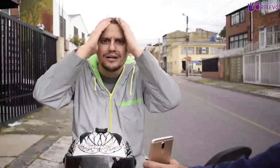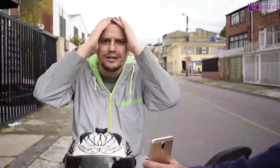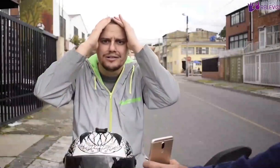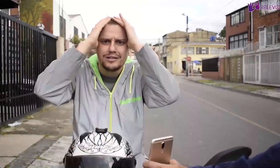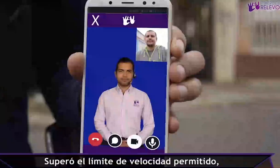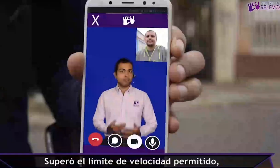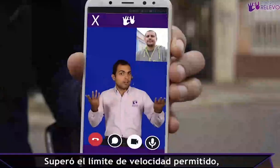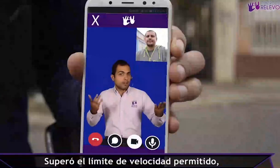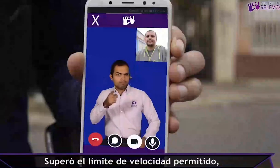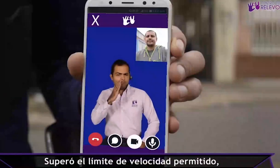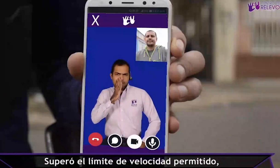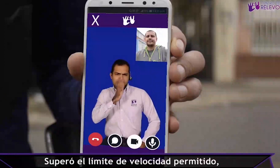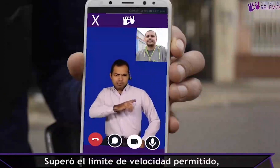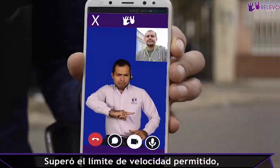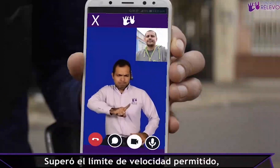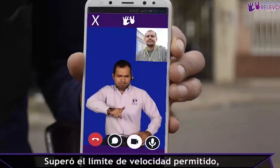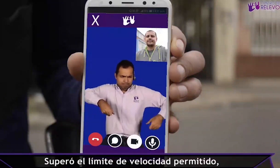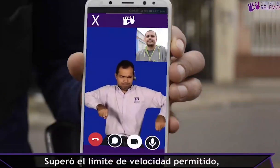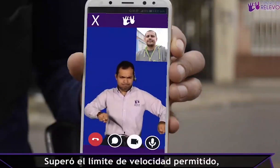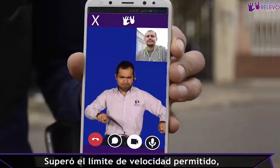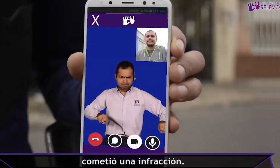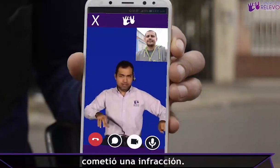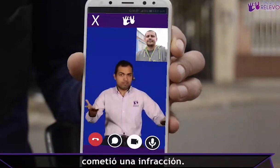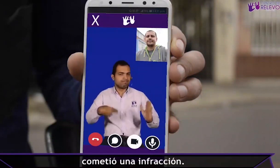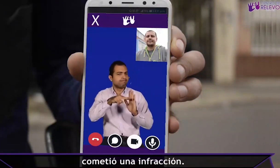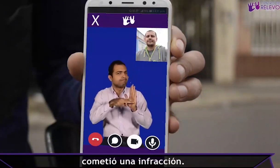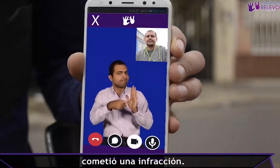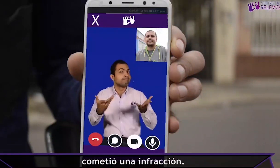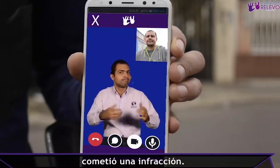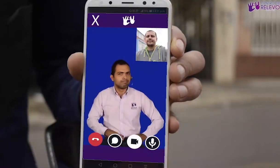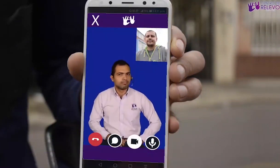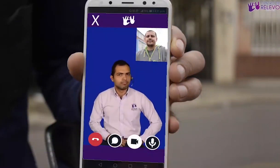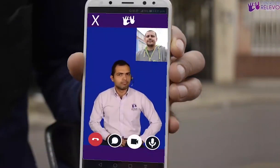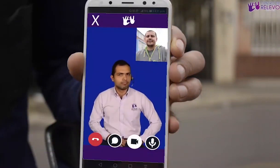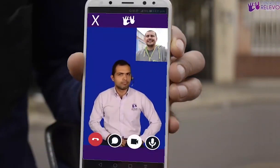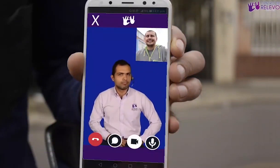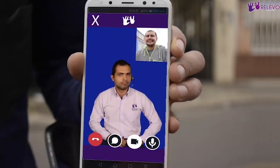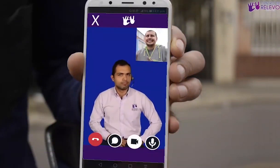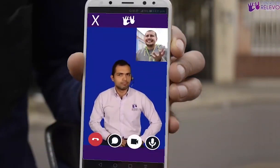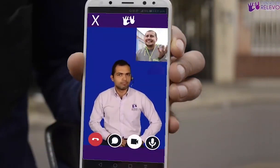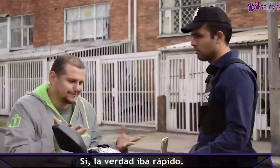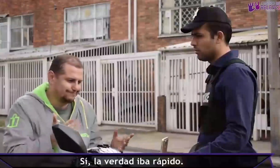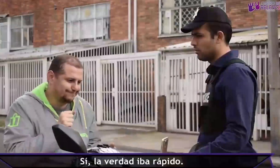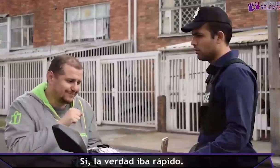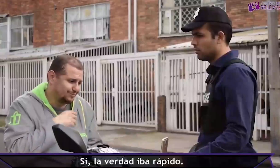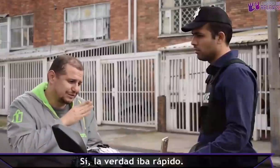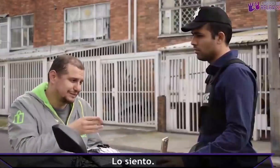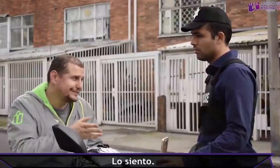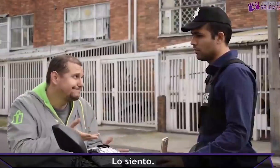superó el límite de velocidad permitido cometió una infracción sí, la verdad iba rápido, lo siento